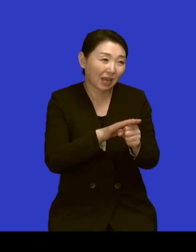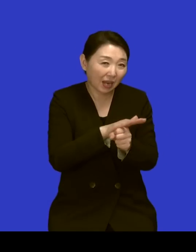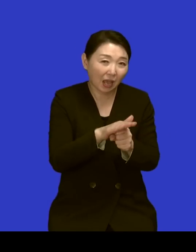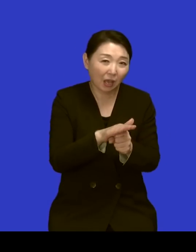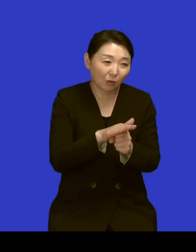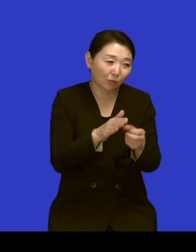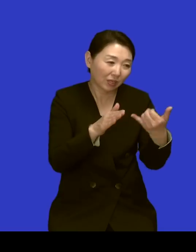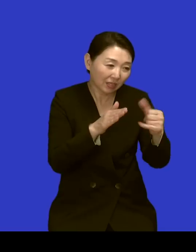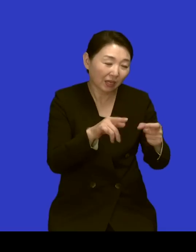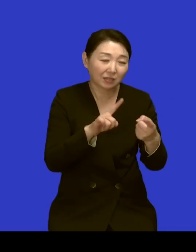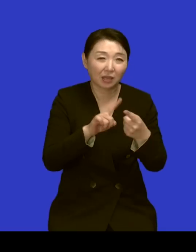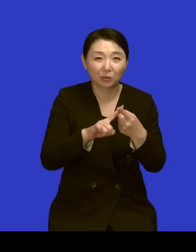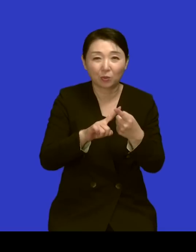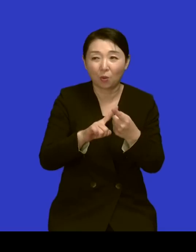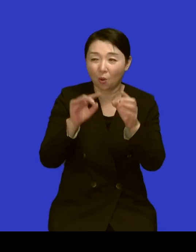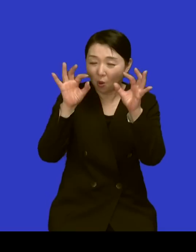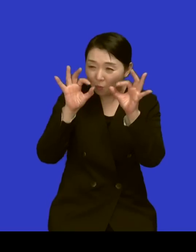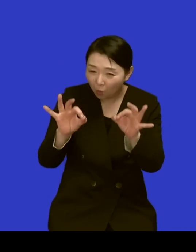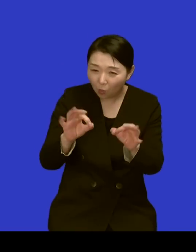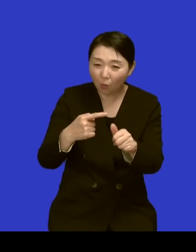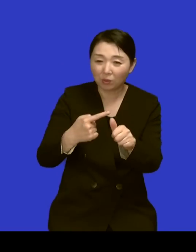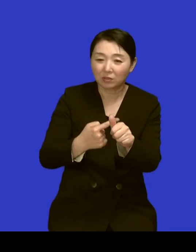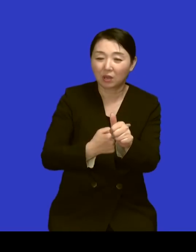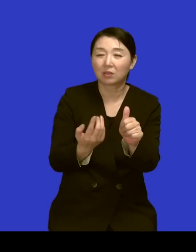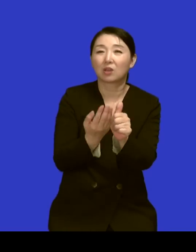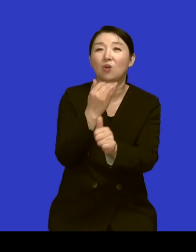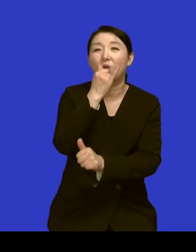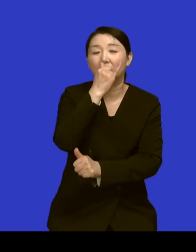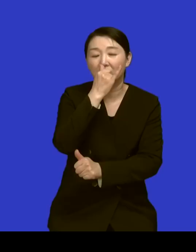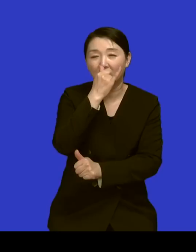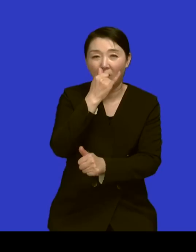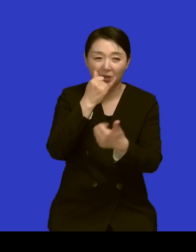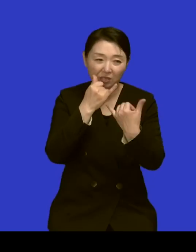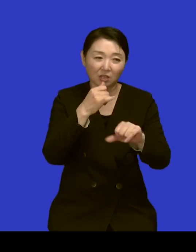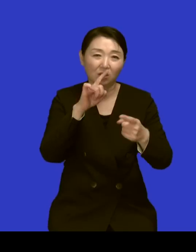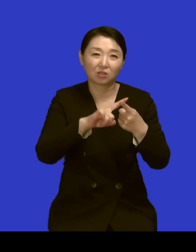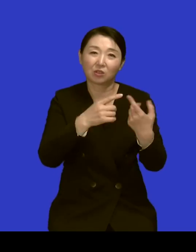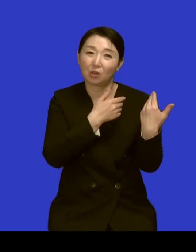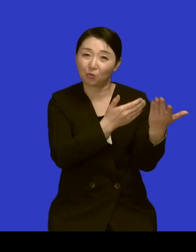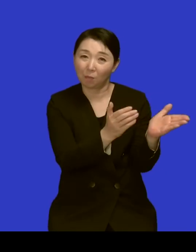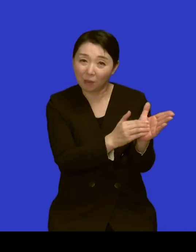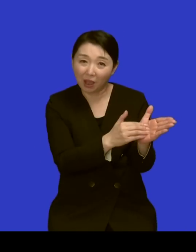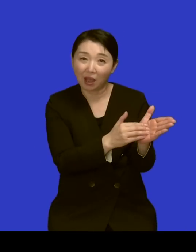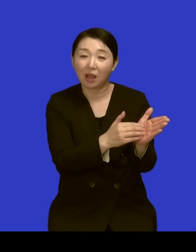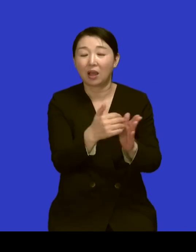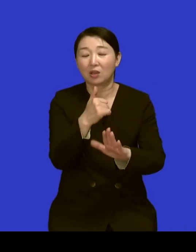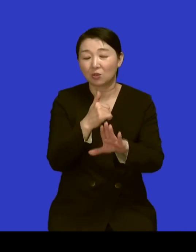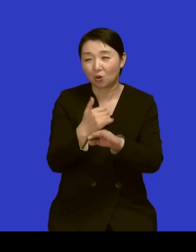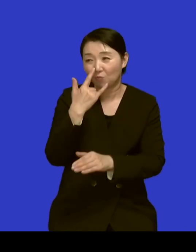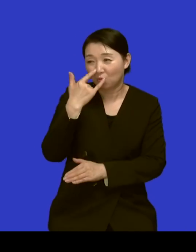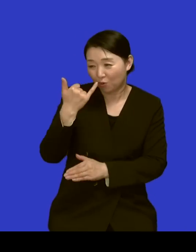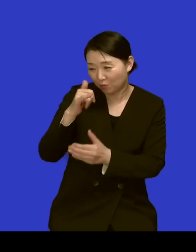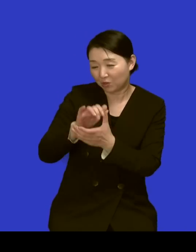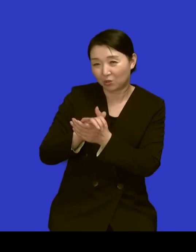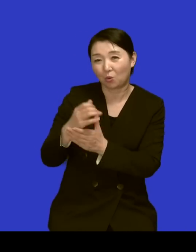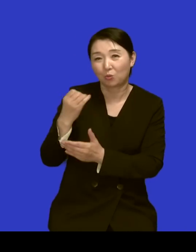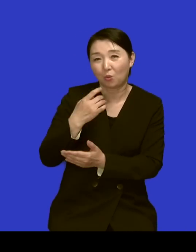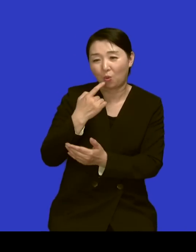큰 일이라는 그 믿음 하나로 내 자식을 그냥 두었더니 그 자식들이 이렇게 아버님 어머님의 기도와 눈이 오나 비가 오나